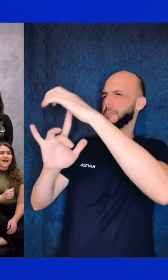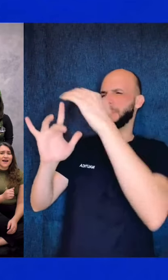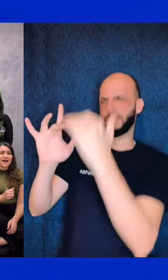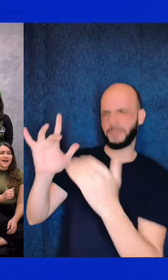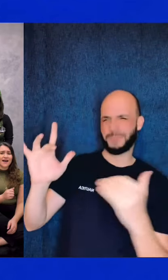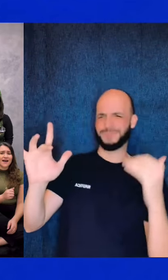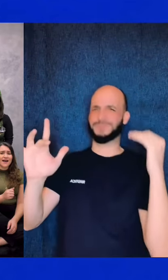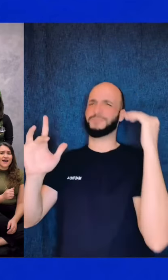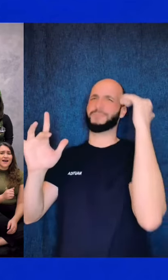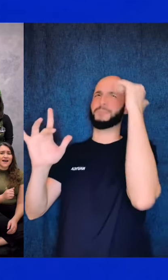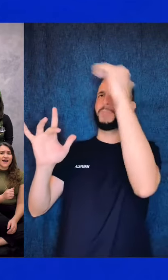Senhor,